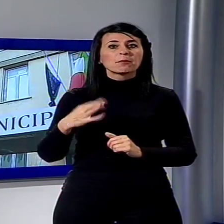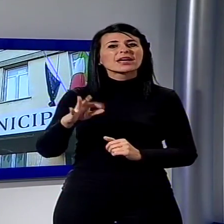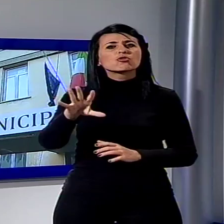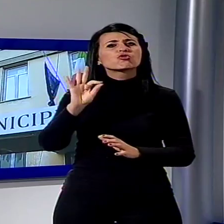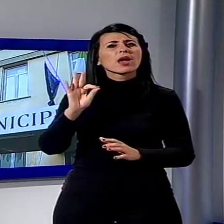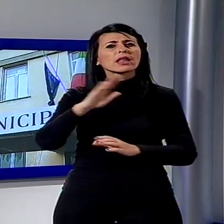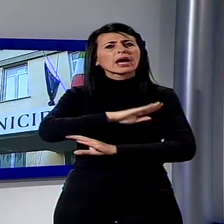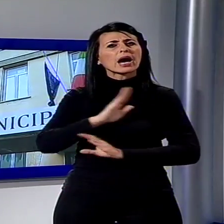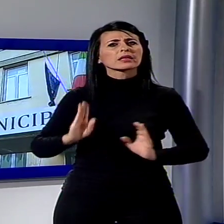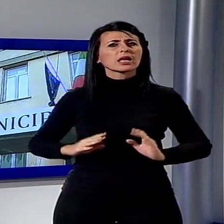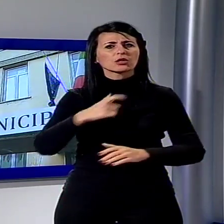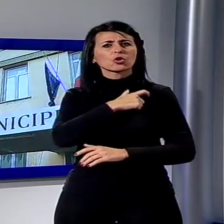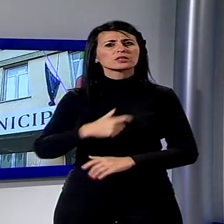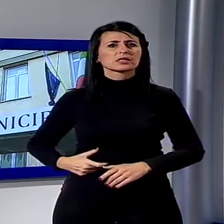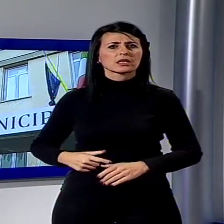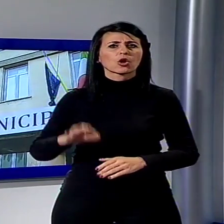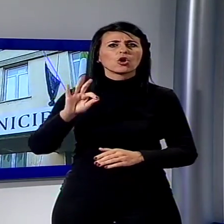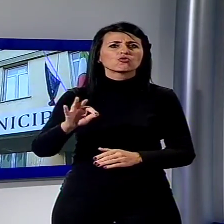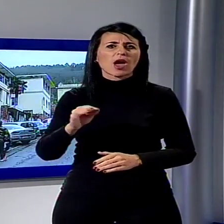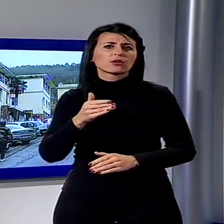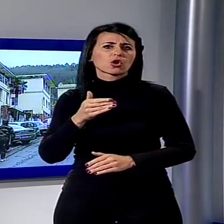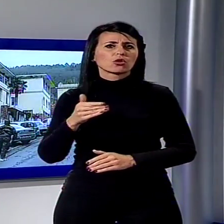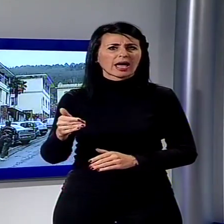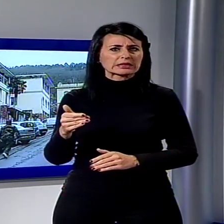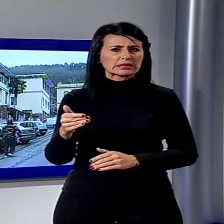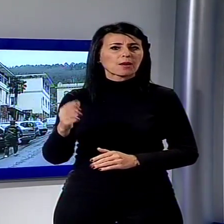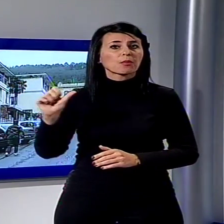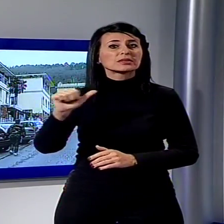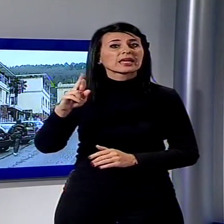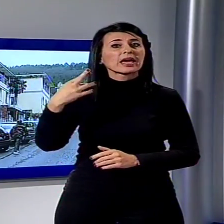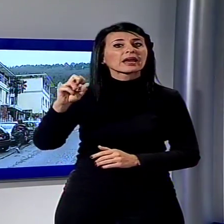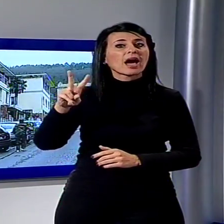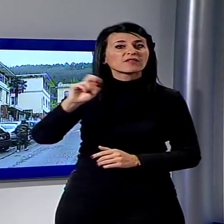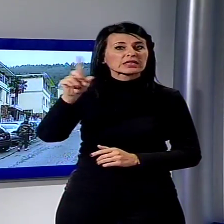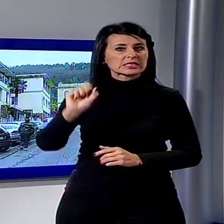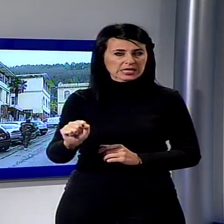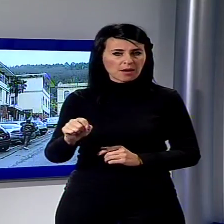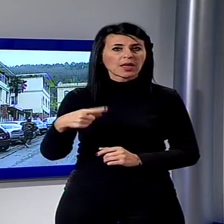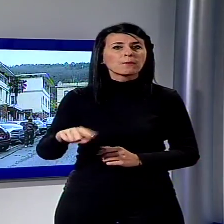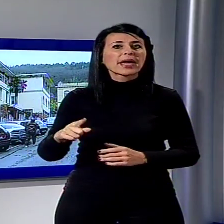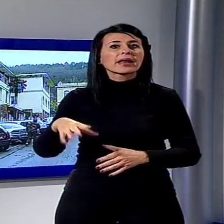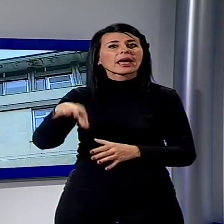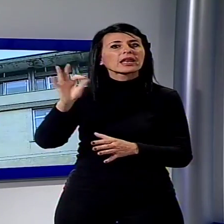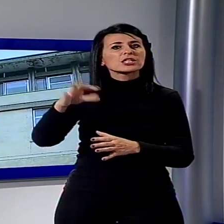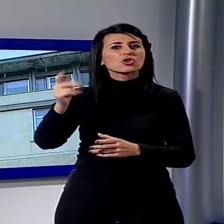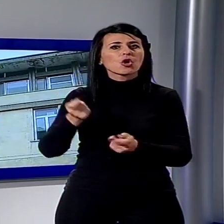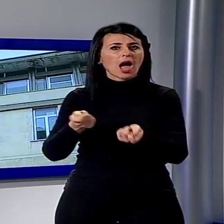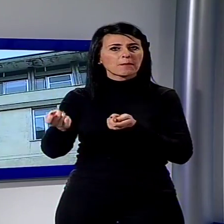candidato sindaco del centrodestra a Seravezza in vista delle elezioni amministrative della prossima primavera. È quanto emerso dall